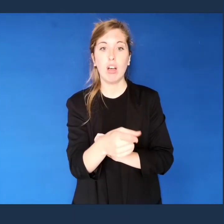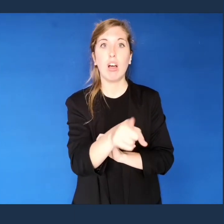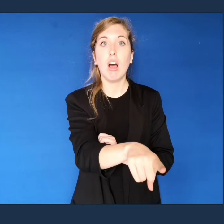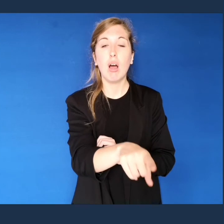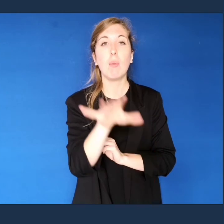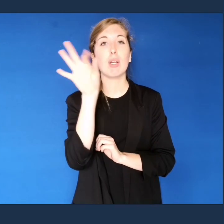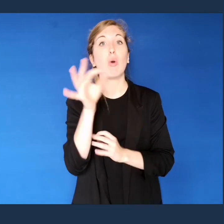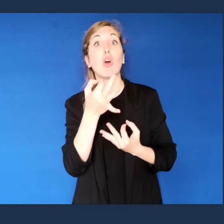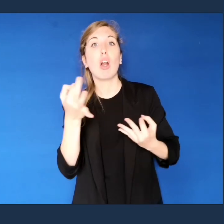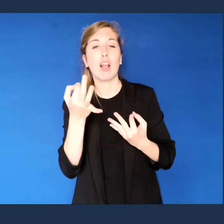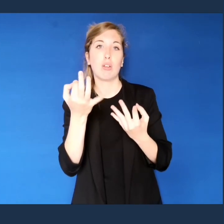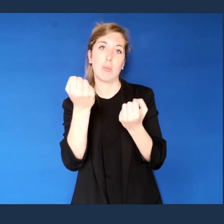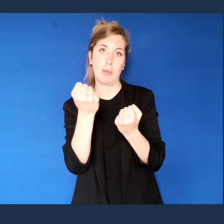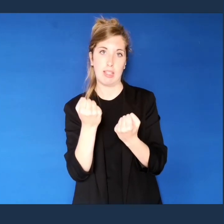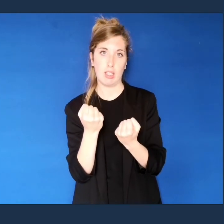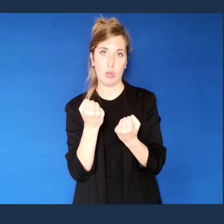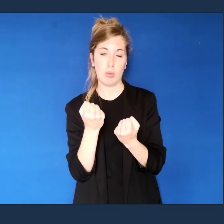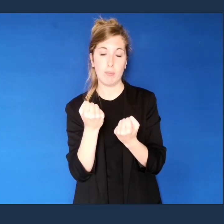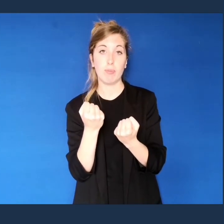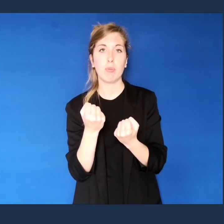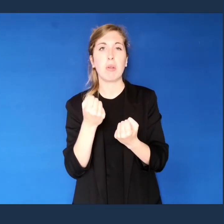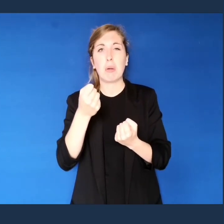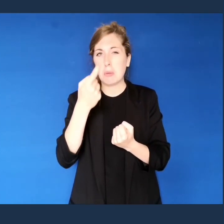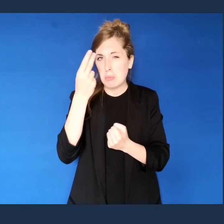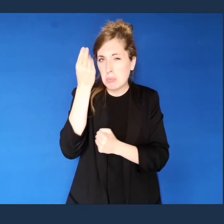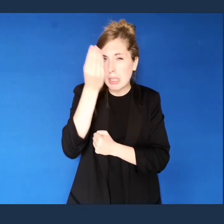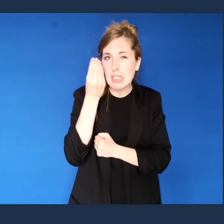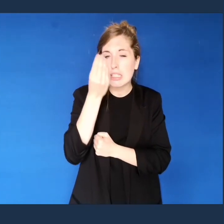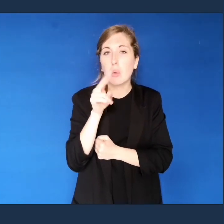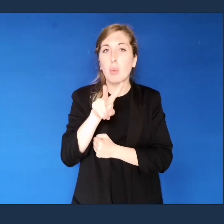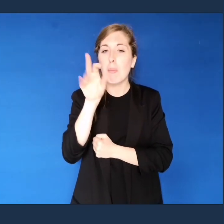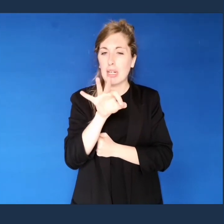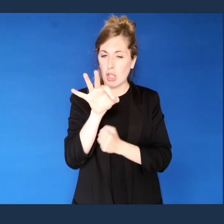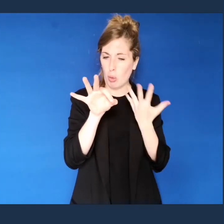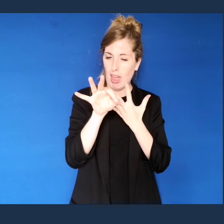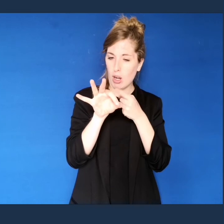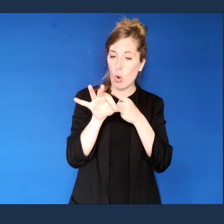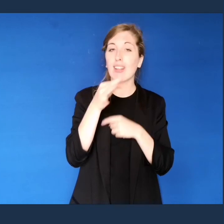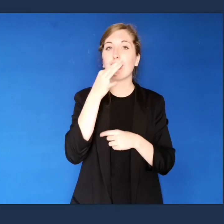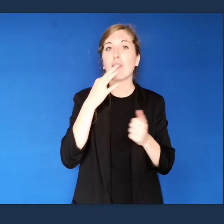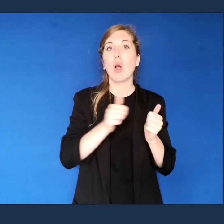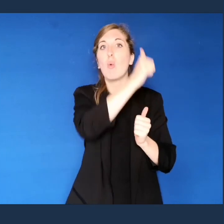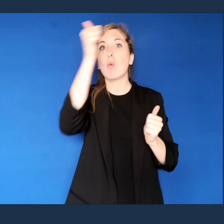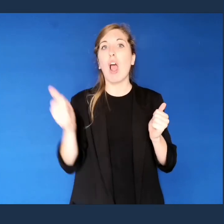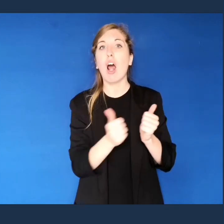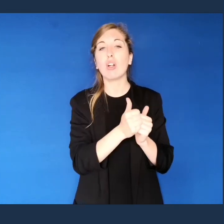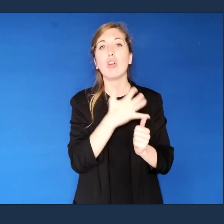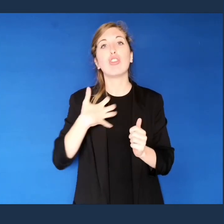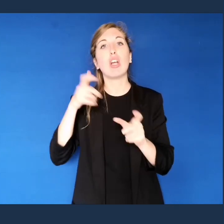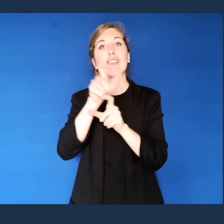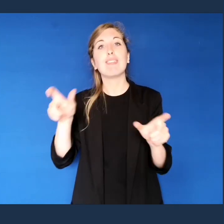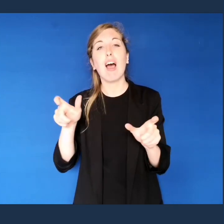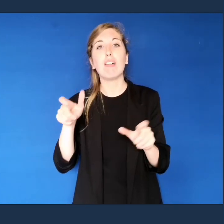successivi. Se ci pensate, un errore del 2% significa che in un anno gli scienziati sbaglieranno